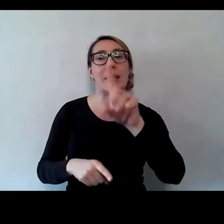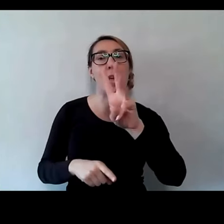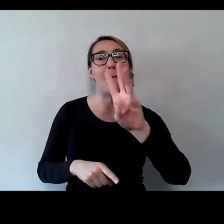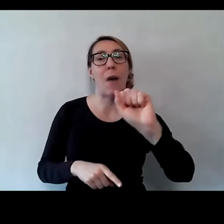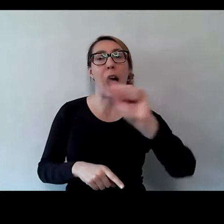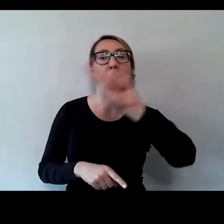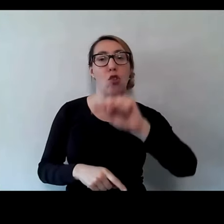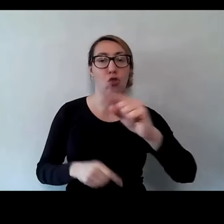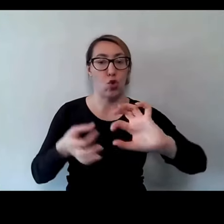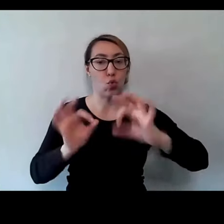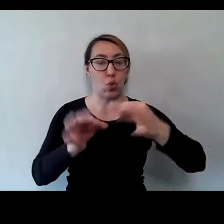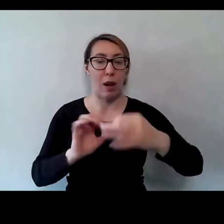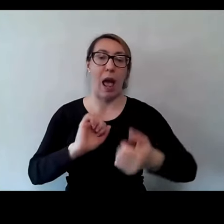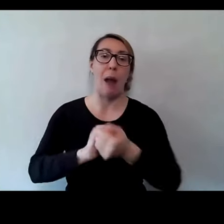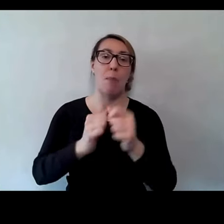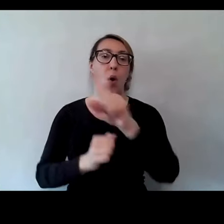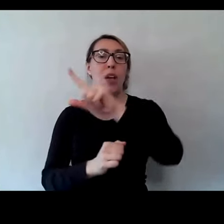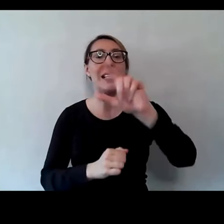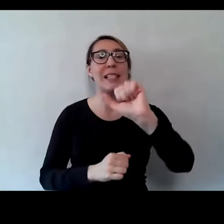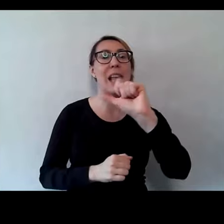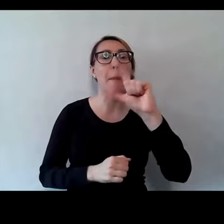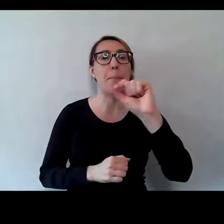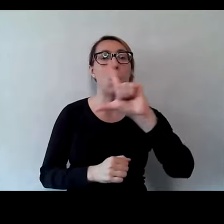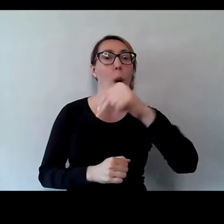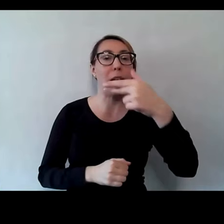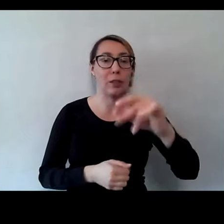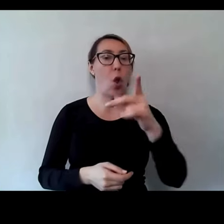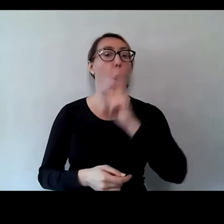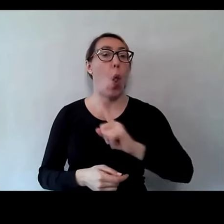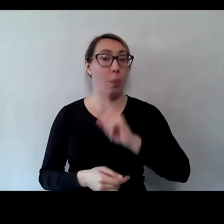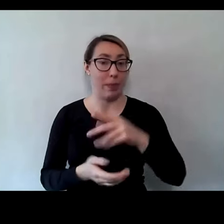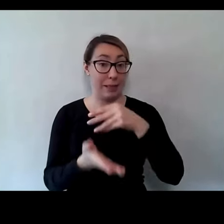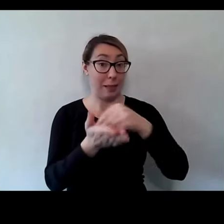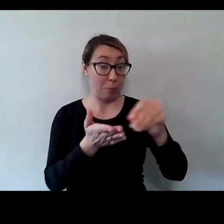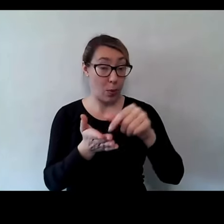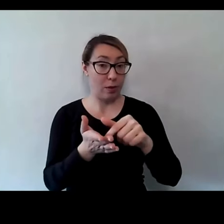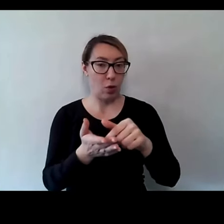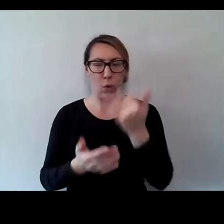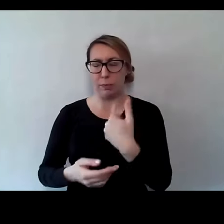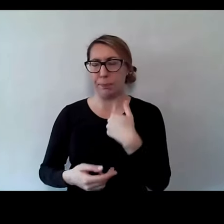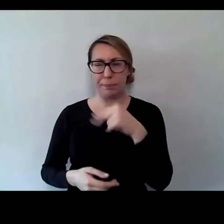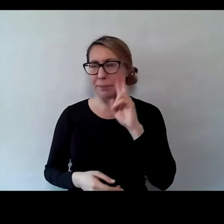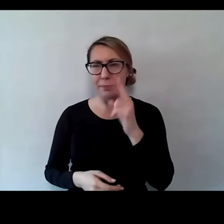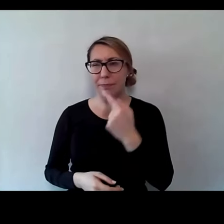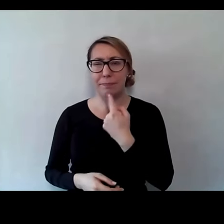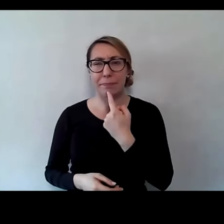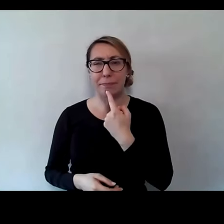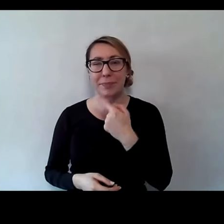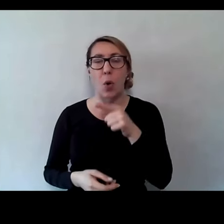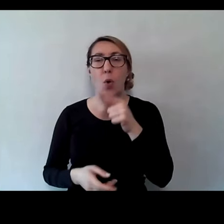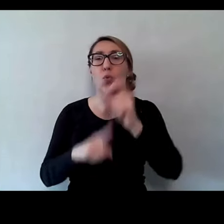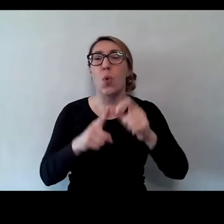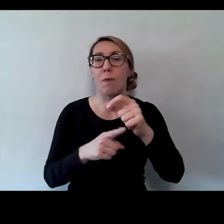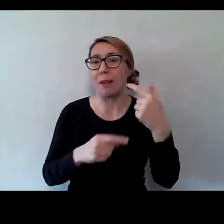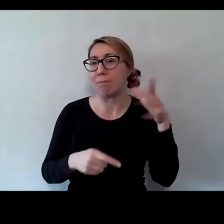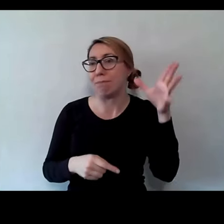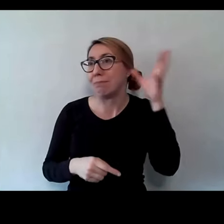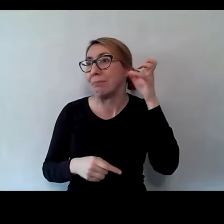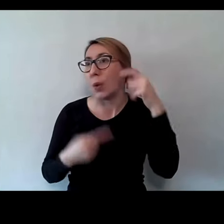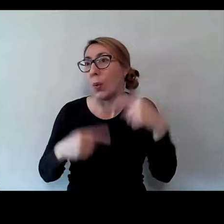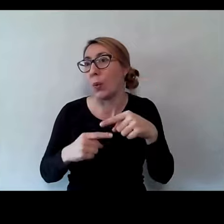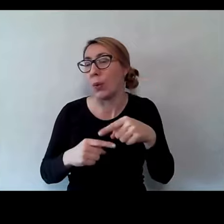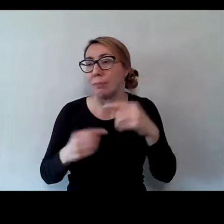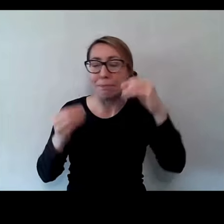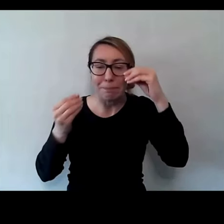albo zapłać za roda, to to dziecko nie wie, nie zrozumie, bo nie słyszało tego słowa. Nie